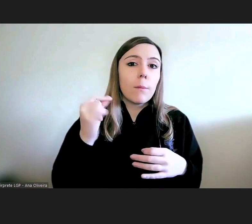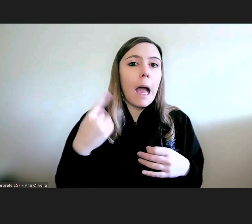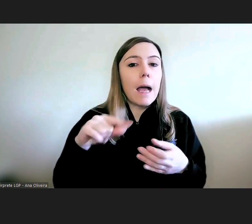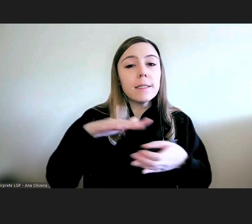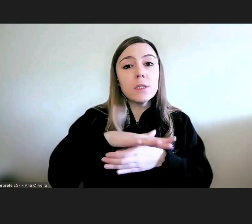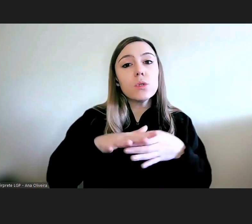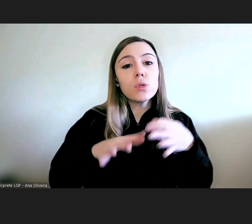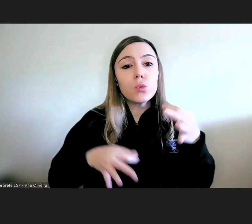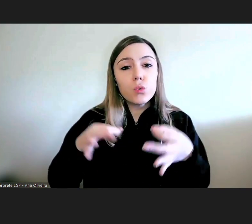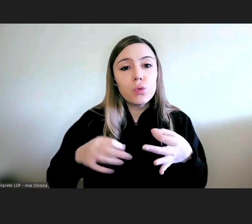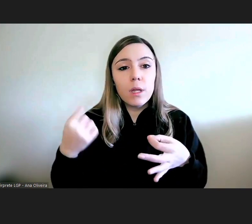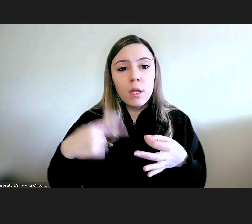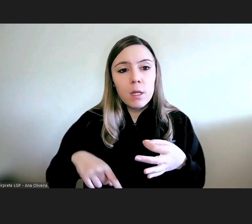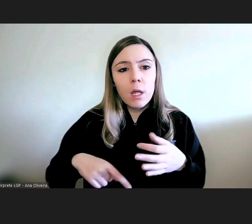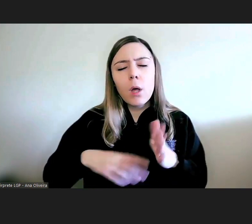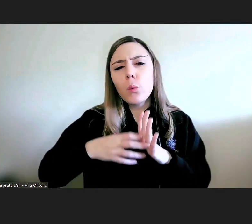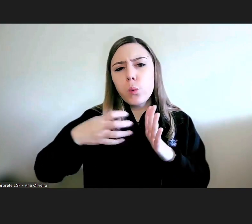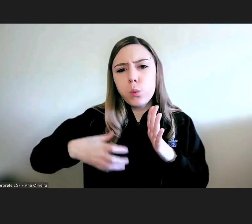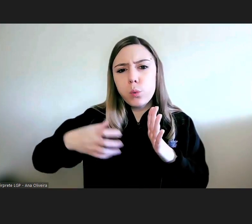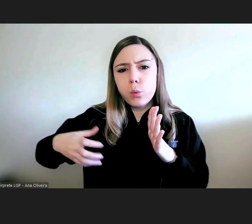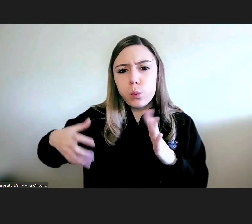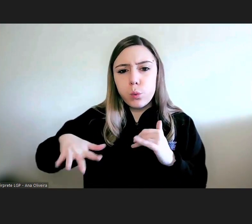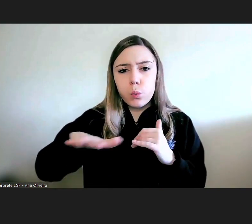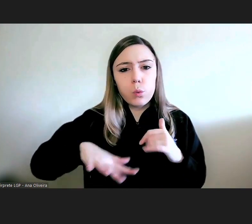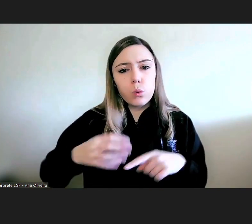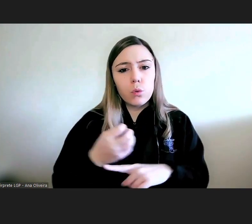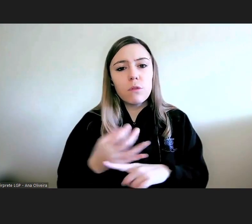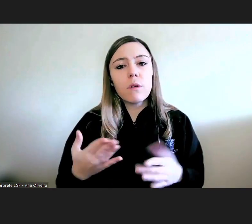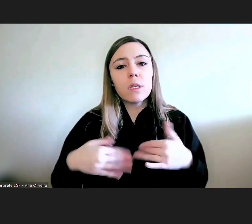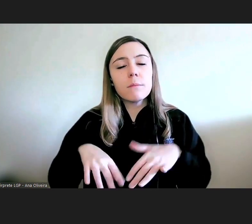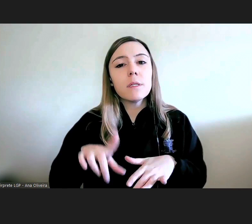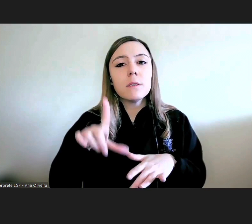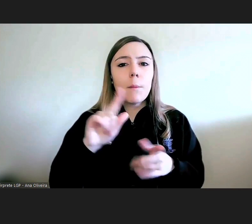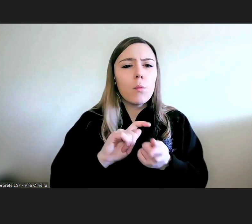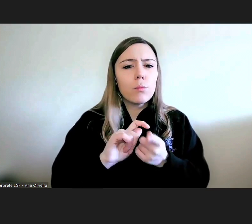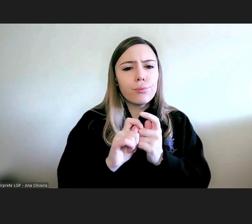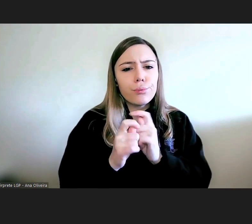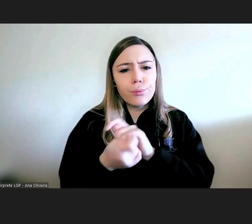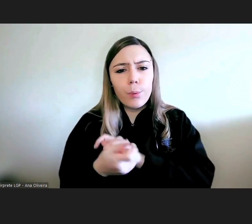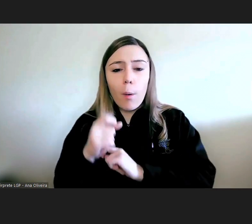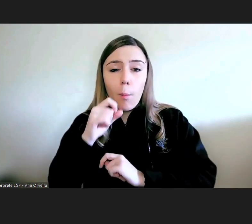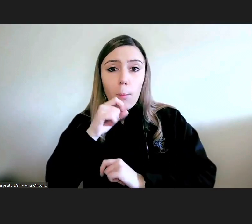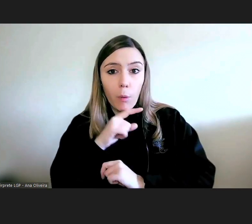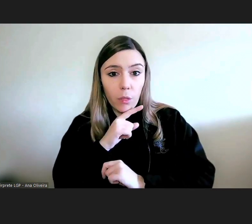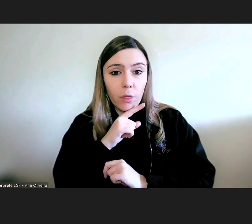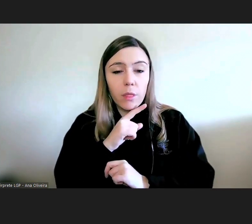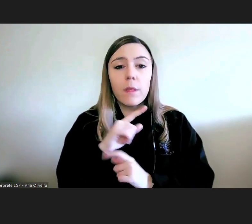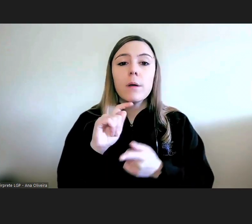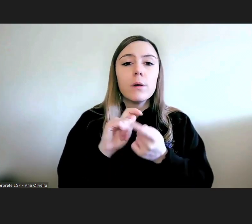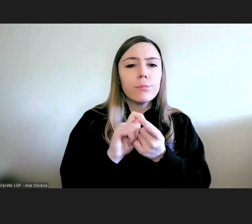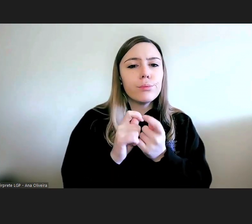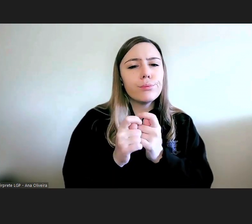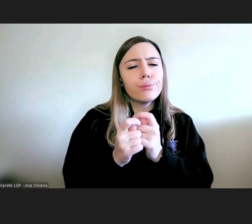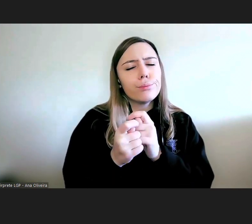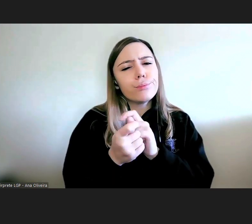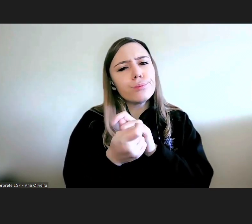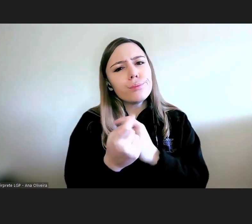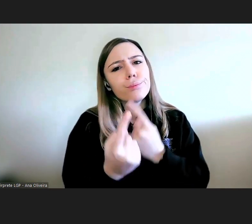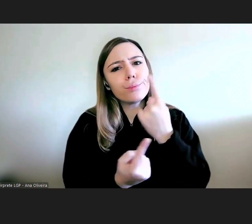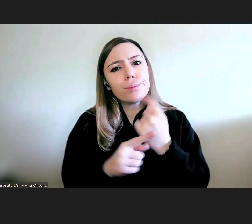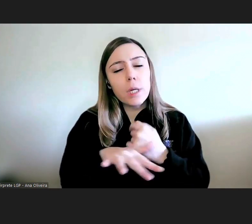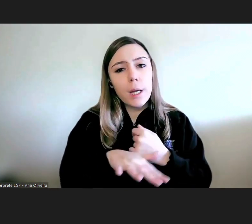jurídico complexo em muitas matérias mas também a sua volatilidade a alteração a que vai sendo sujeita em algumas